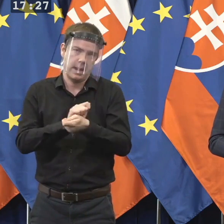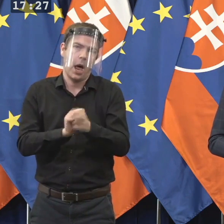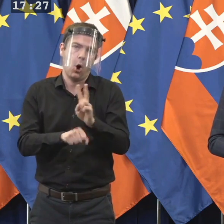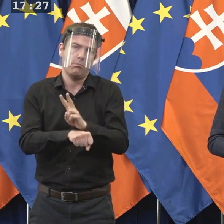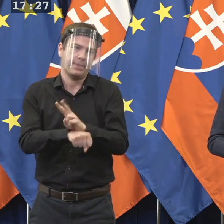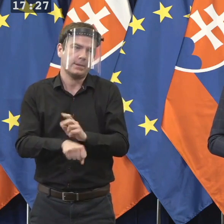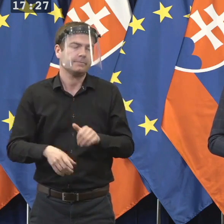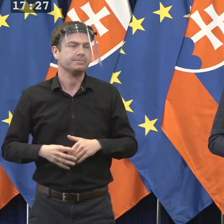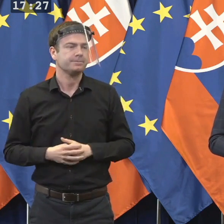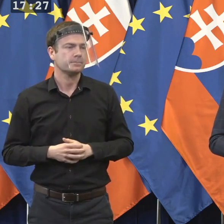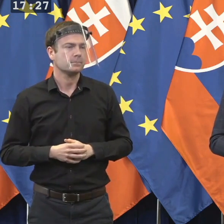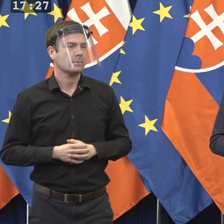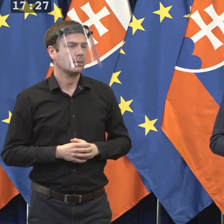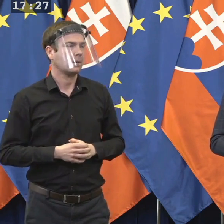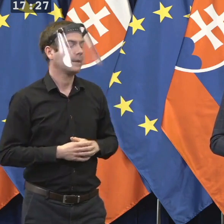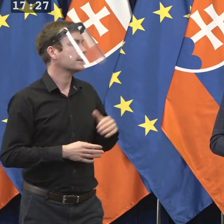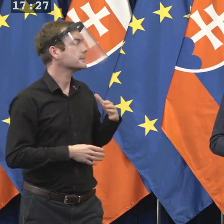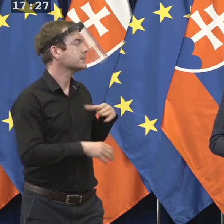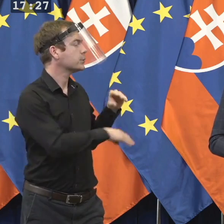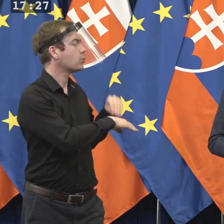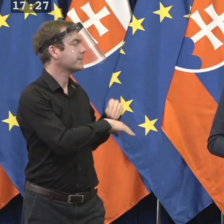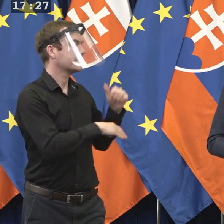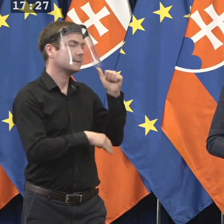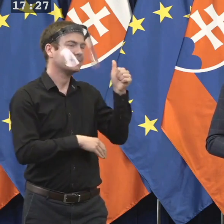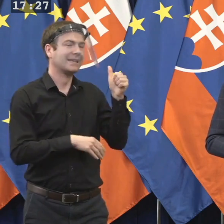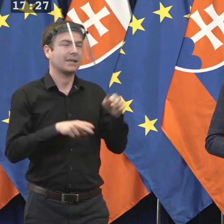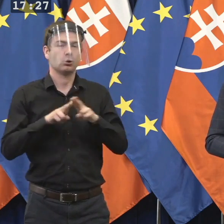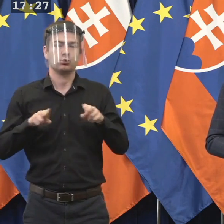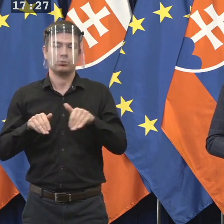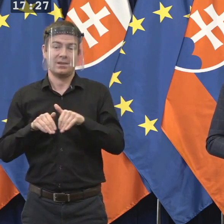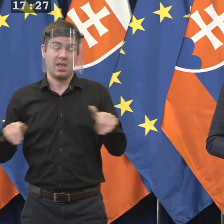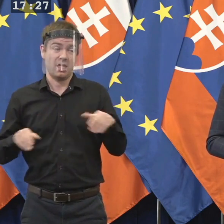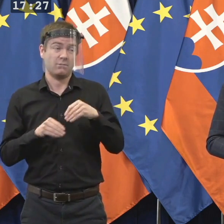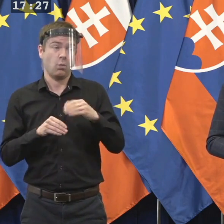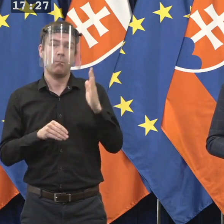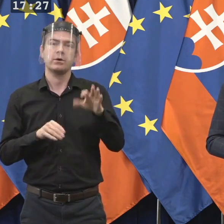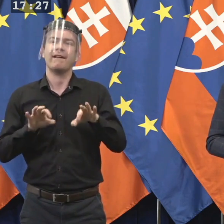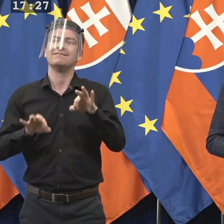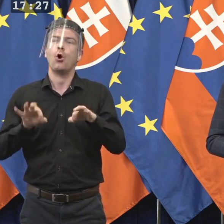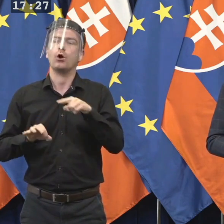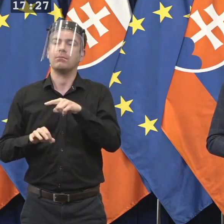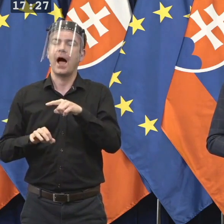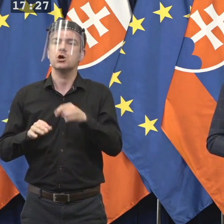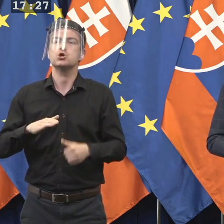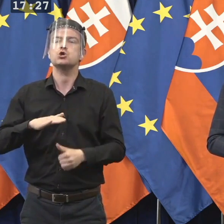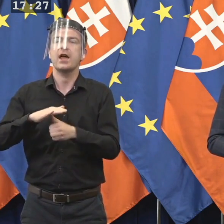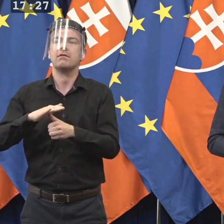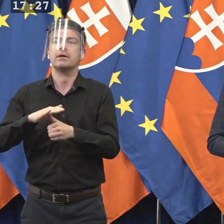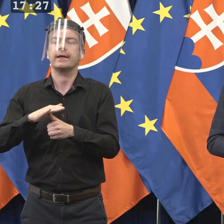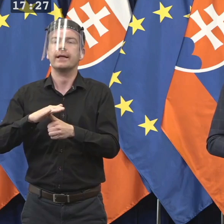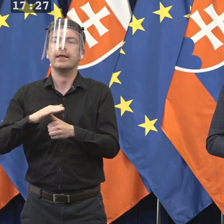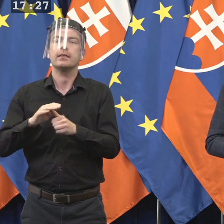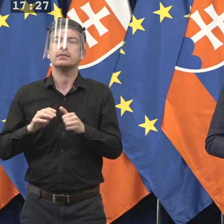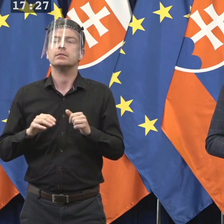Ďakujeme veľmi. Zajtra súdná rada bude v súvislosti voliť šéfa Najvyššieho súdu z tých dvoch kandidátov. Či máte